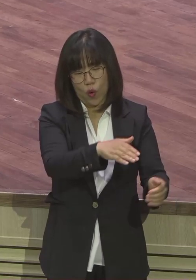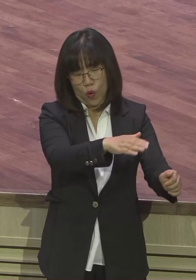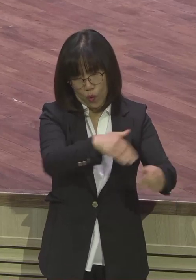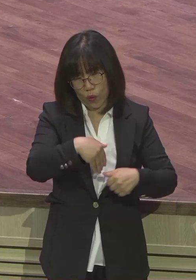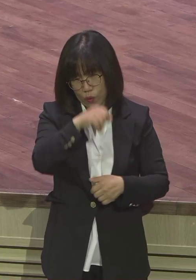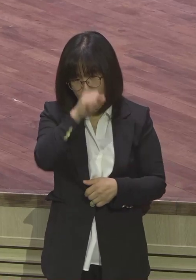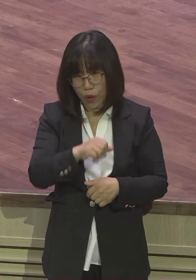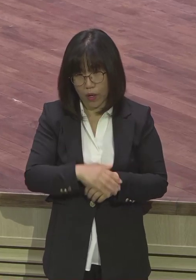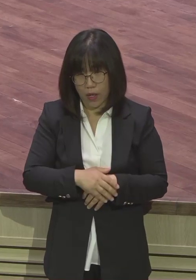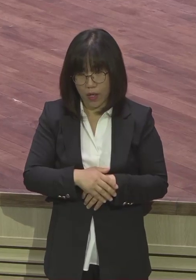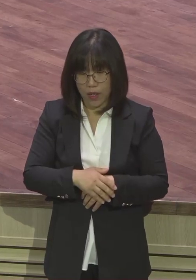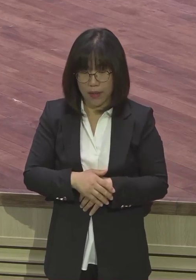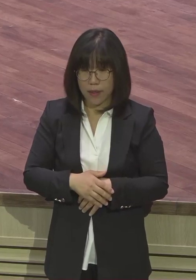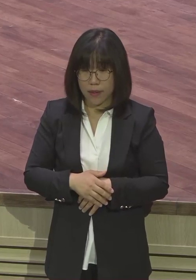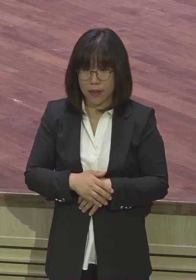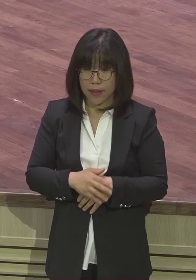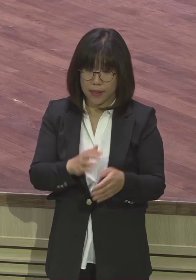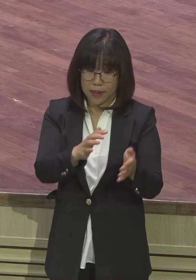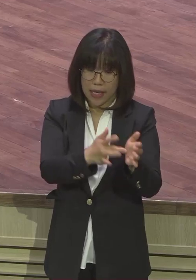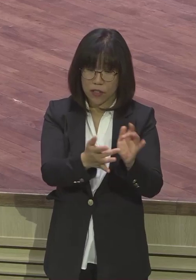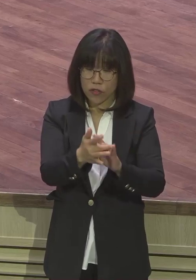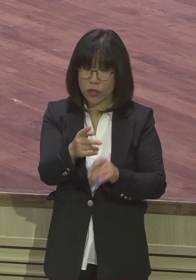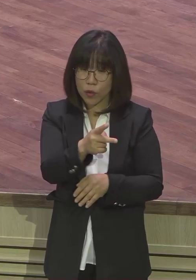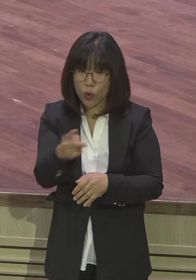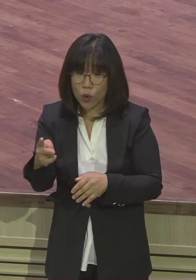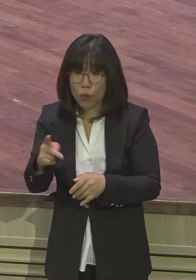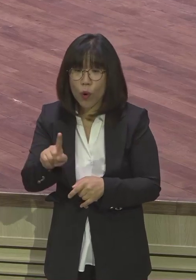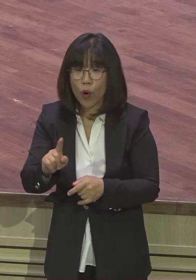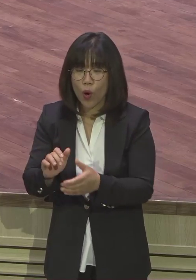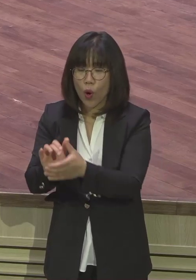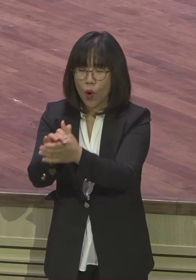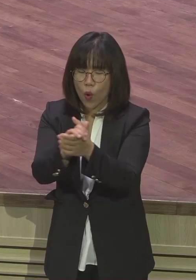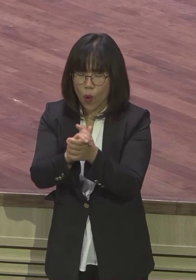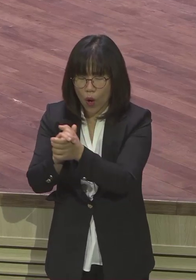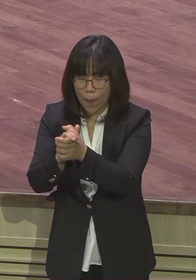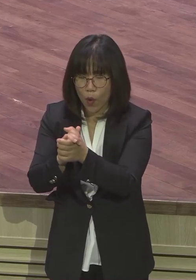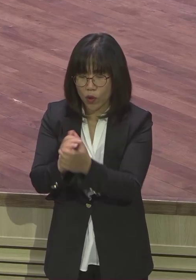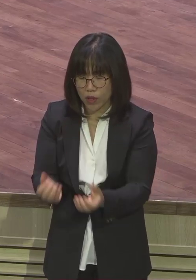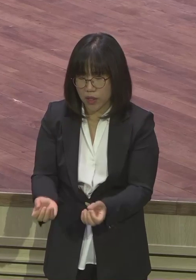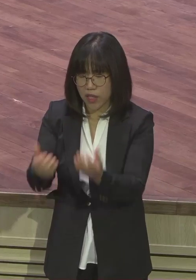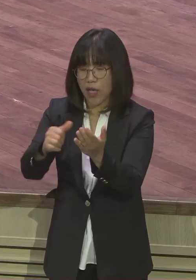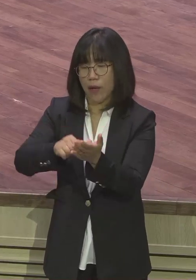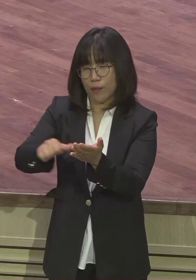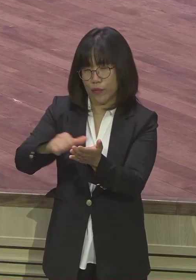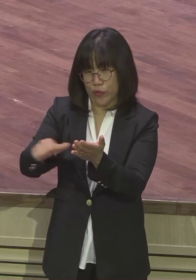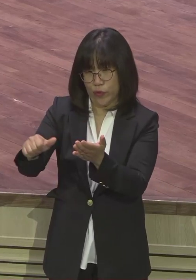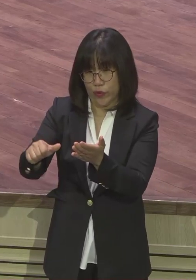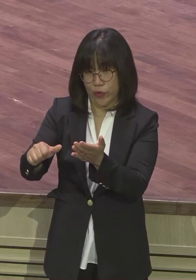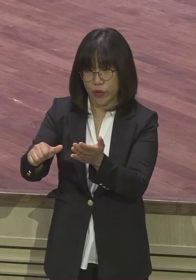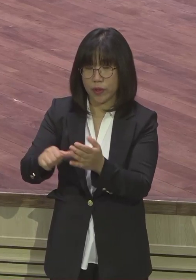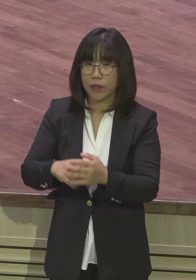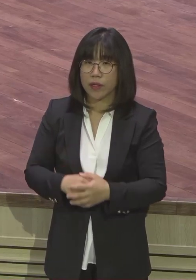되셨잖아요. 예수님이 화목 제물이 되었잖아요. 하나님과 우리 사이를 화목하게 만들게 희생하셨잖아요.